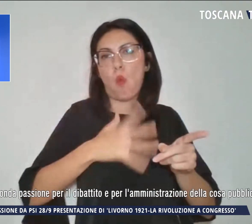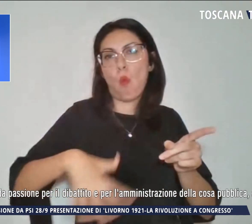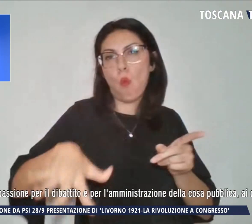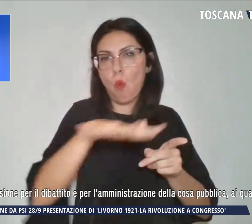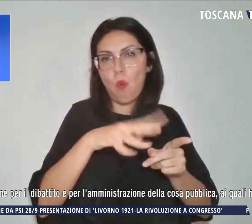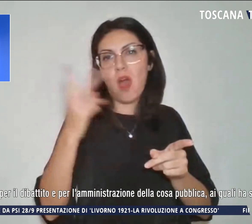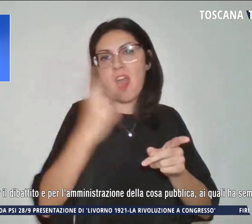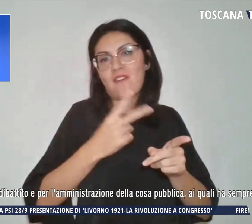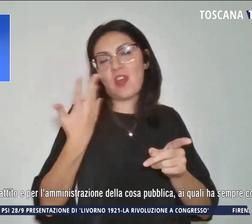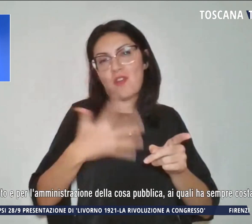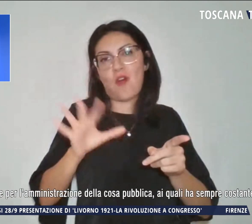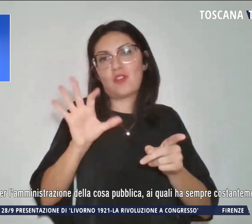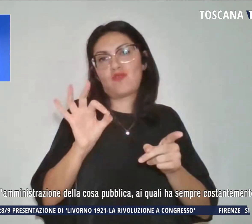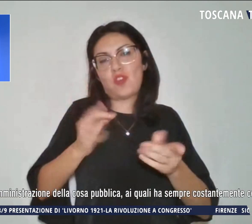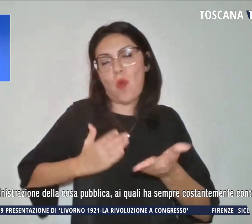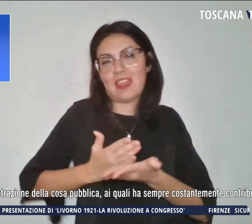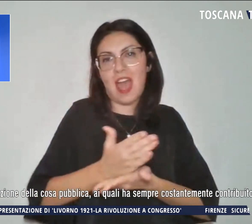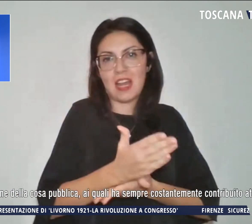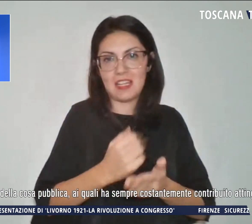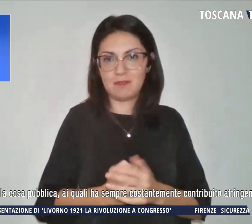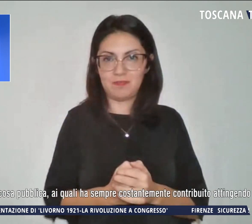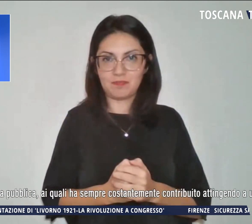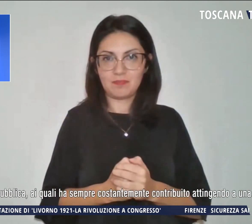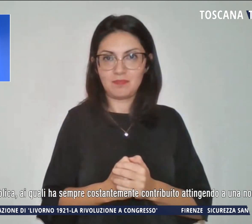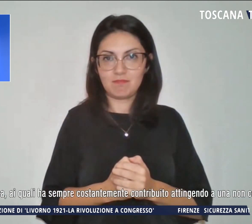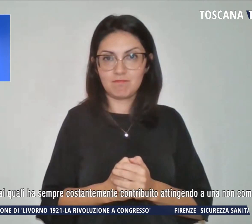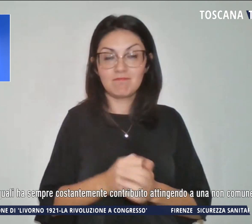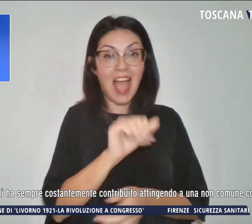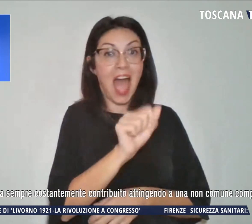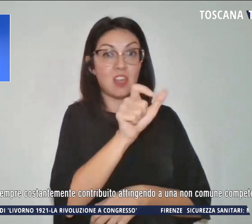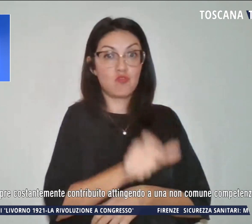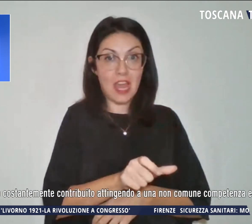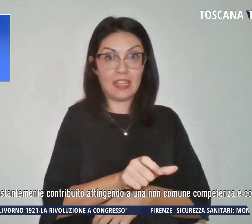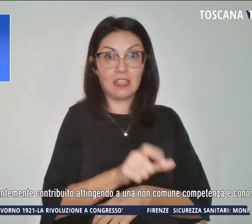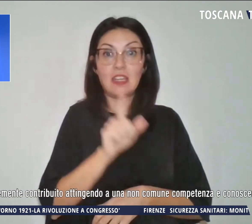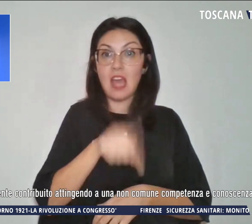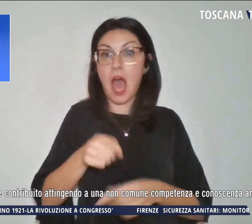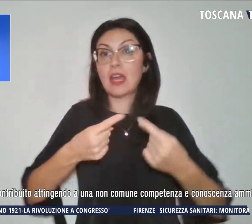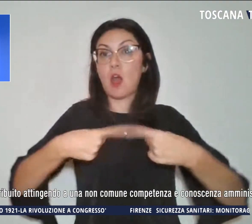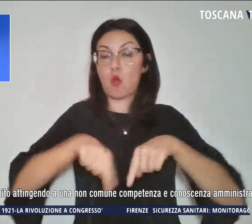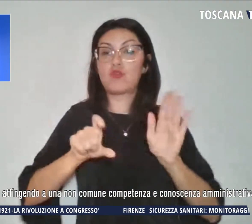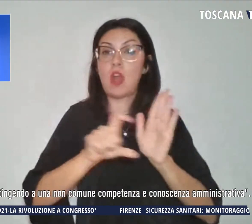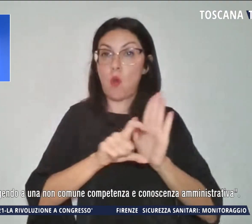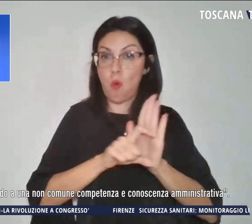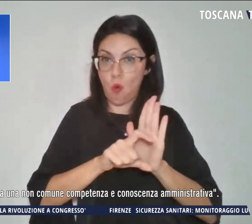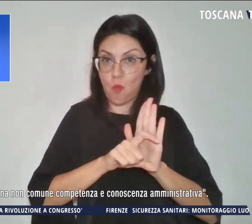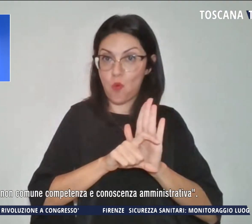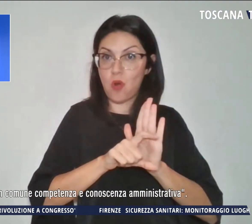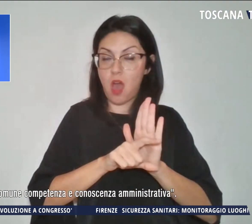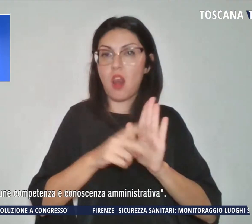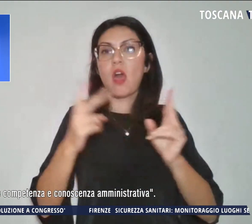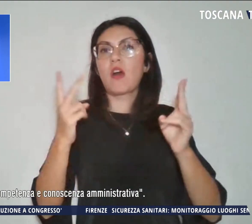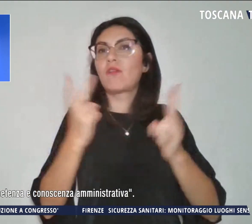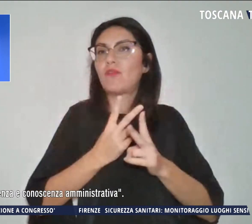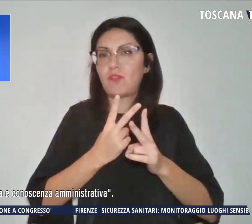50 anni. Angelini che fu anche consigliere comunale non ha mai abbandonato, questo